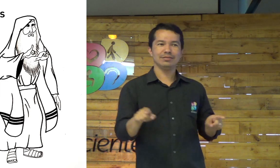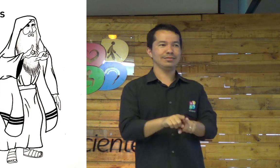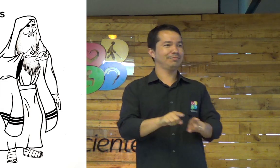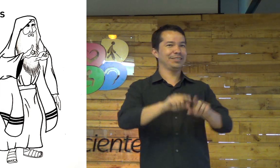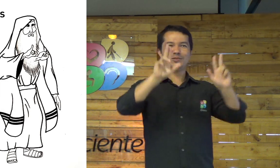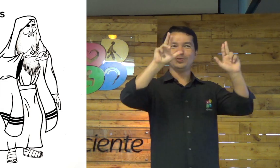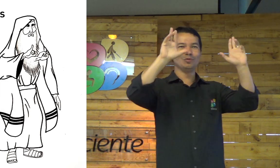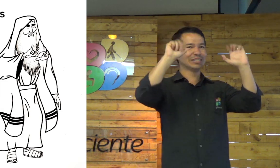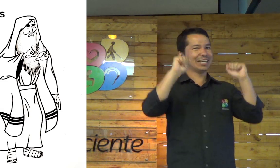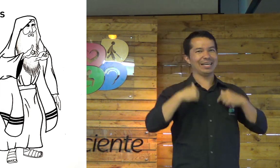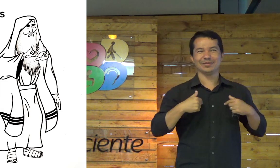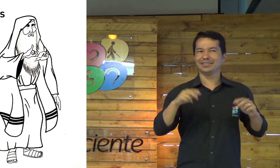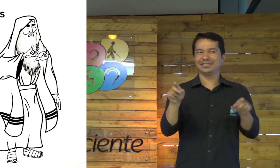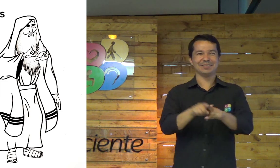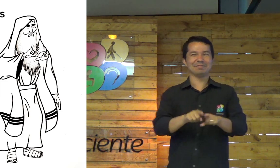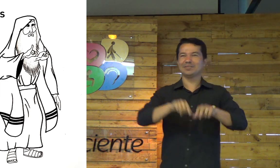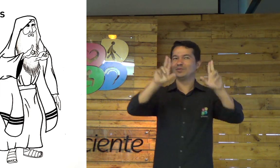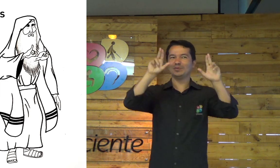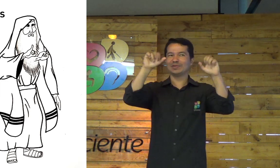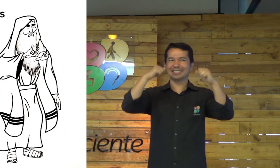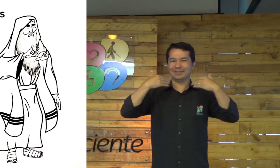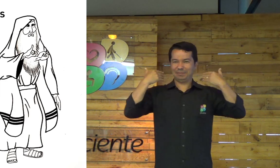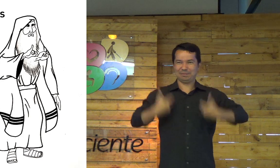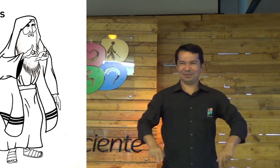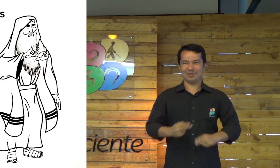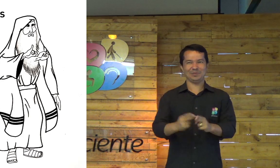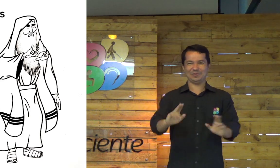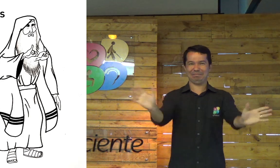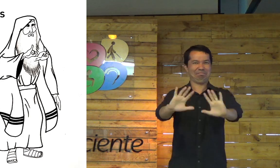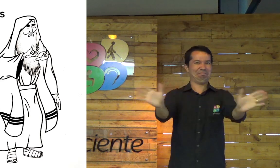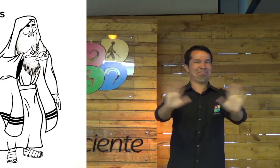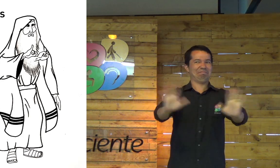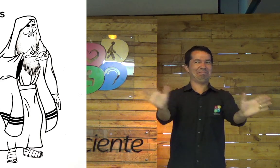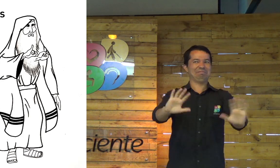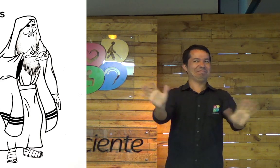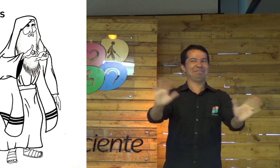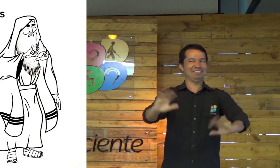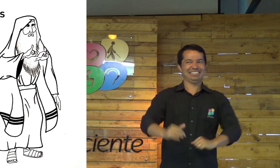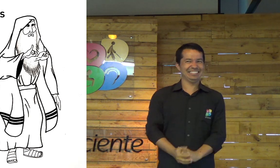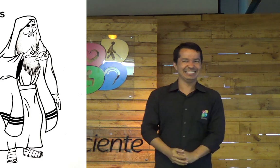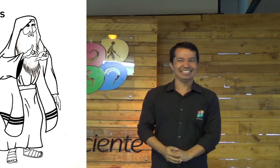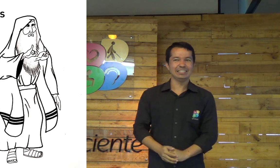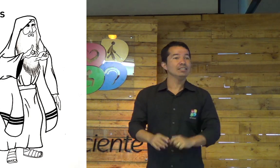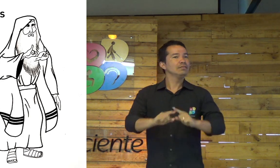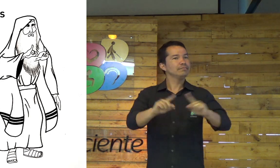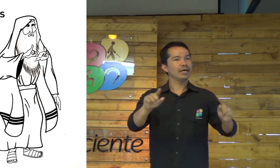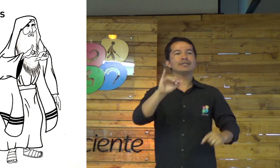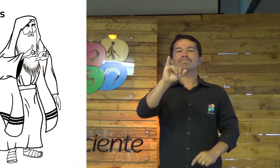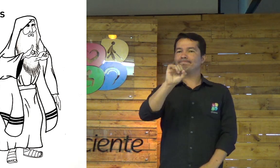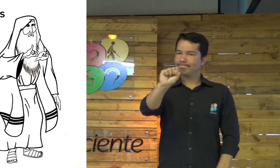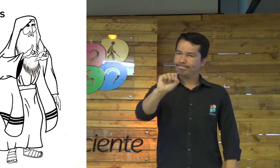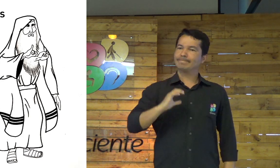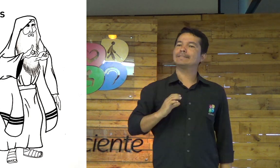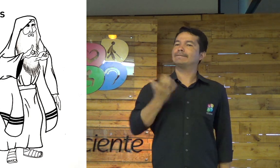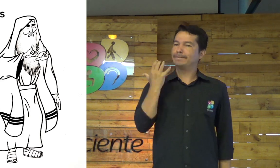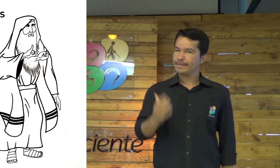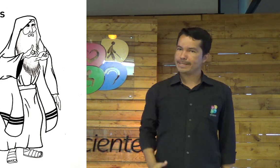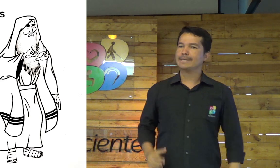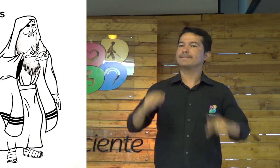Eu também não. Nunca teria coragem. Eu também. Tirar a roupa, ficar nu? Não, não, não, não. Muito obrigado. Mas Isaías teve